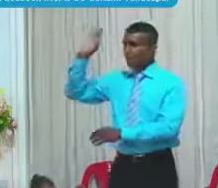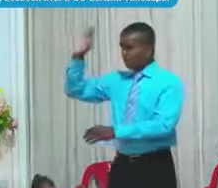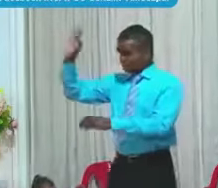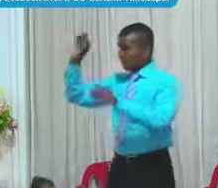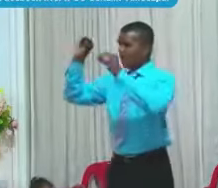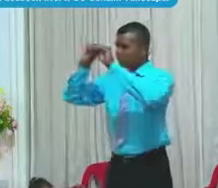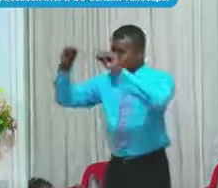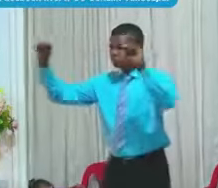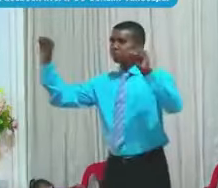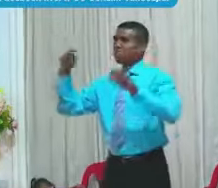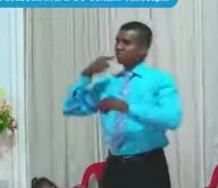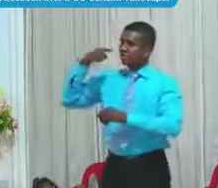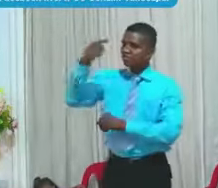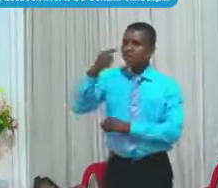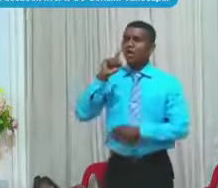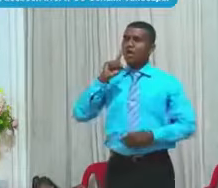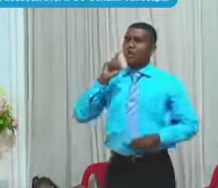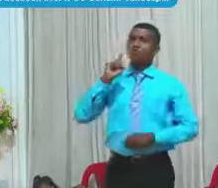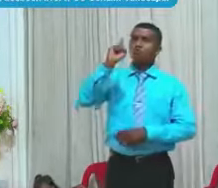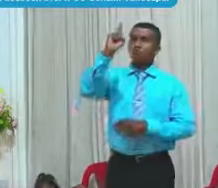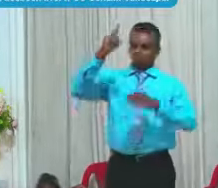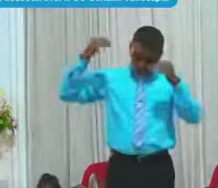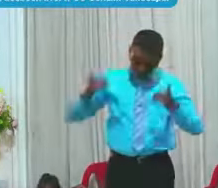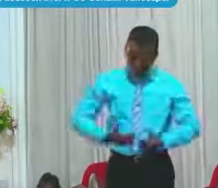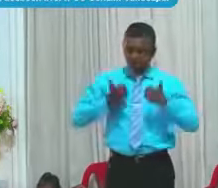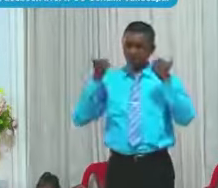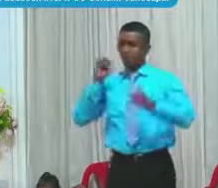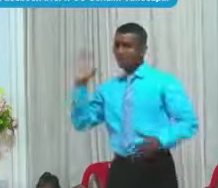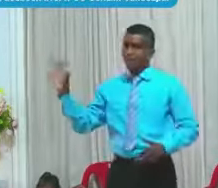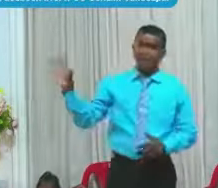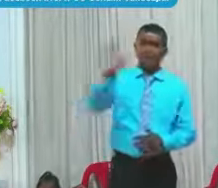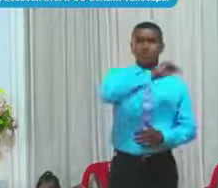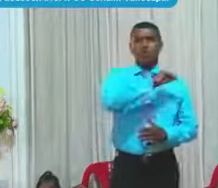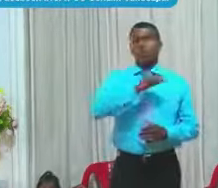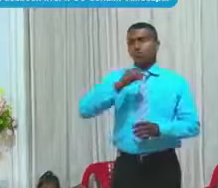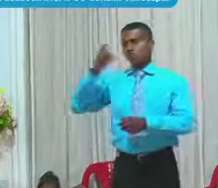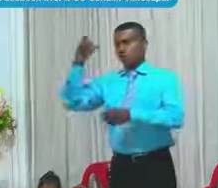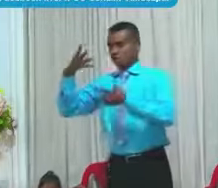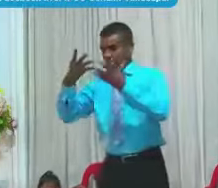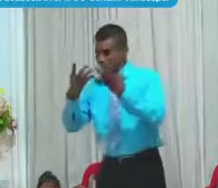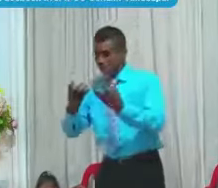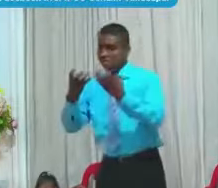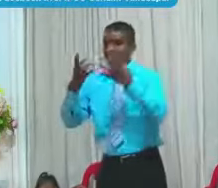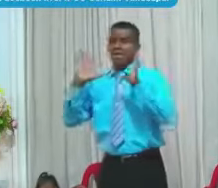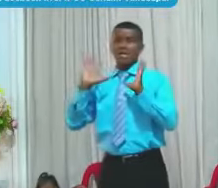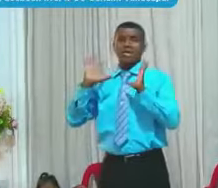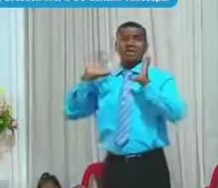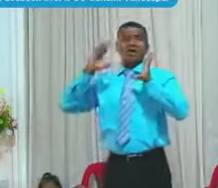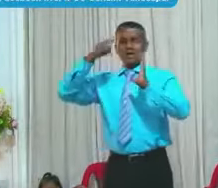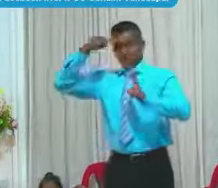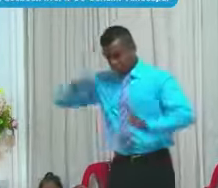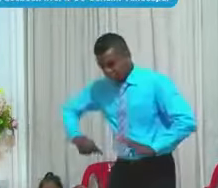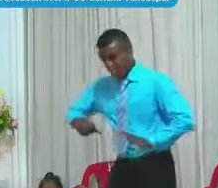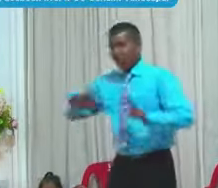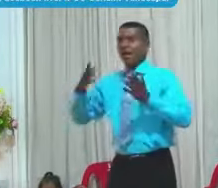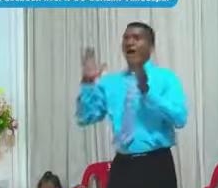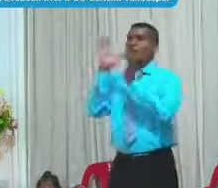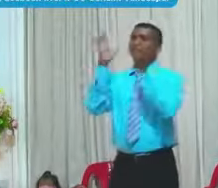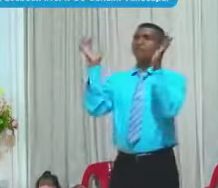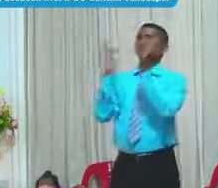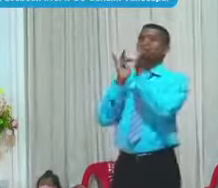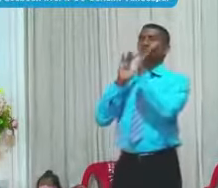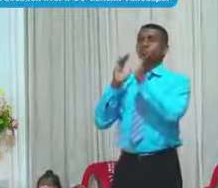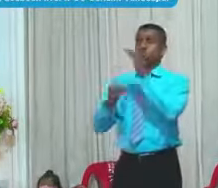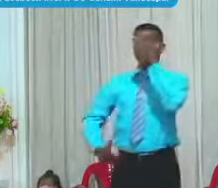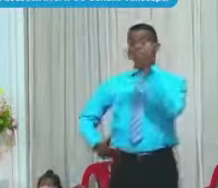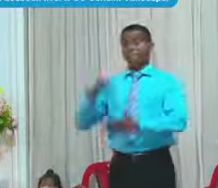a decirle Que hay Redención Para todos Y todo el que quiere Llega a la redención De Cristo Y empieza a